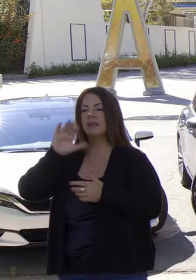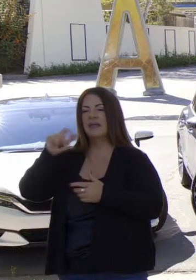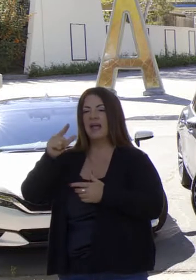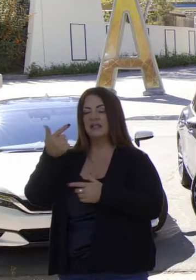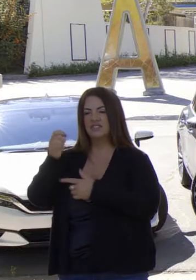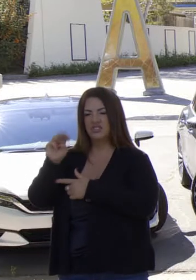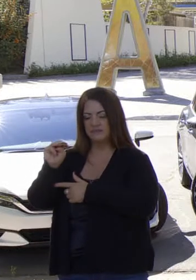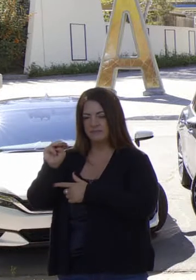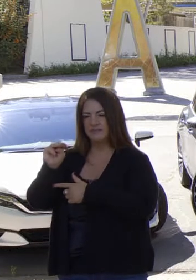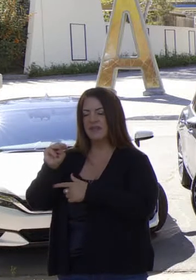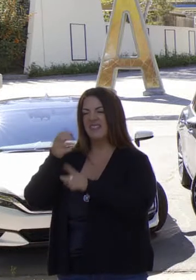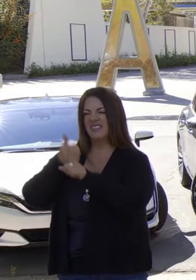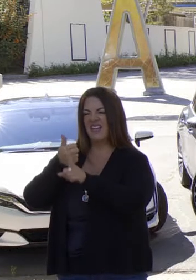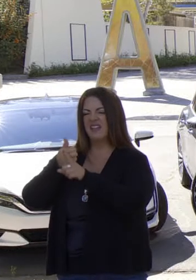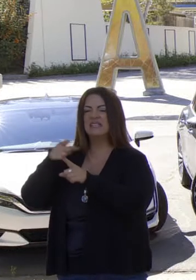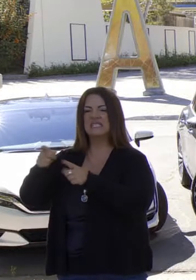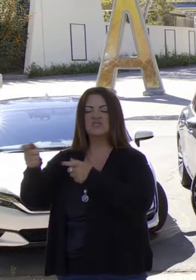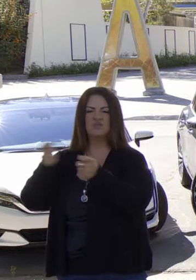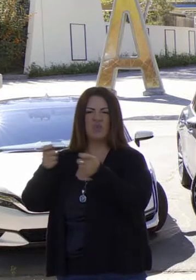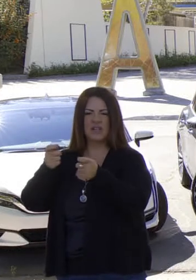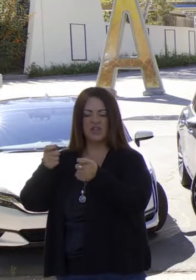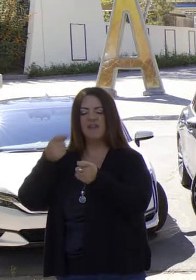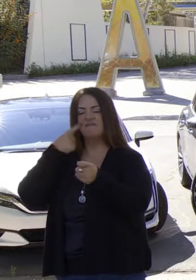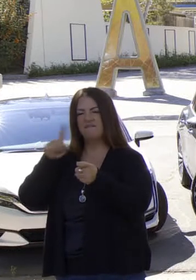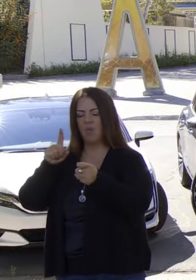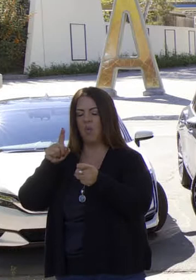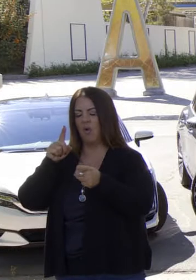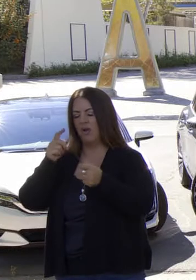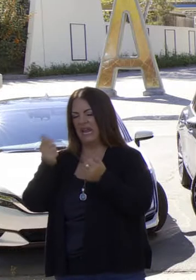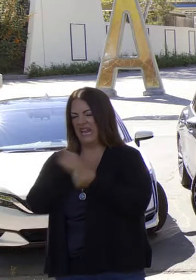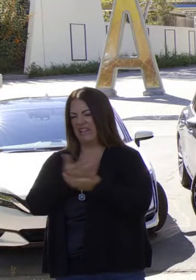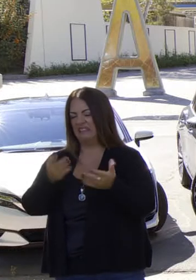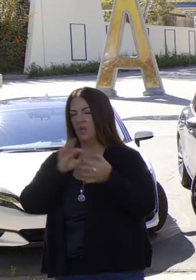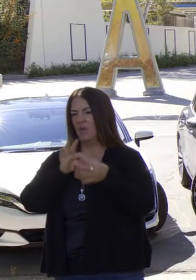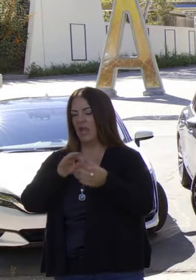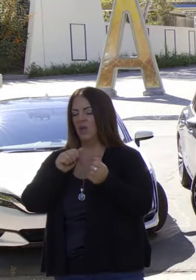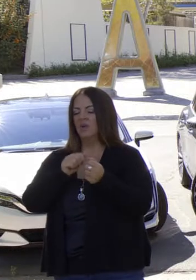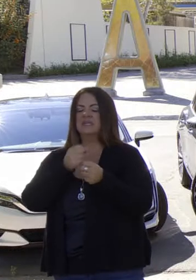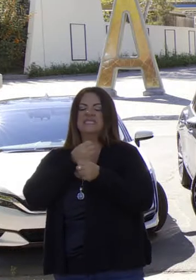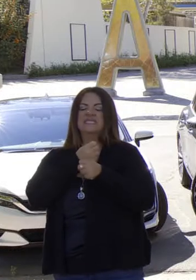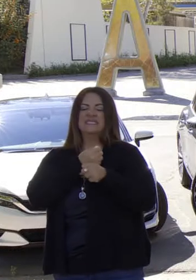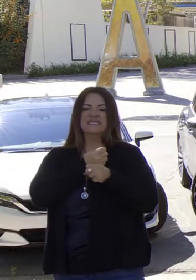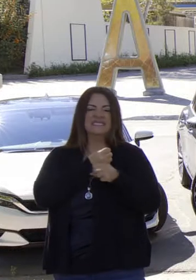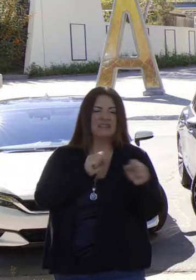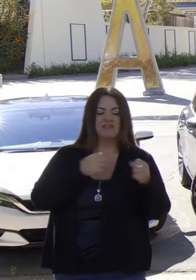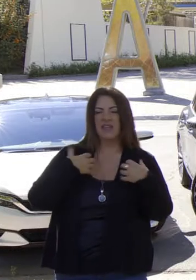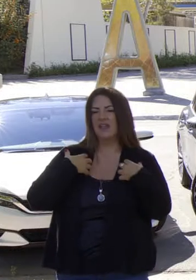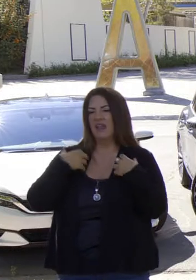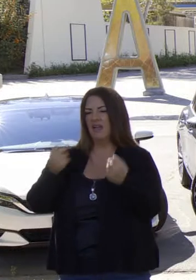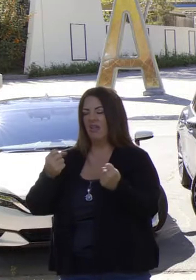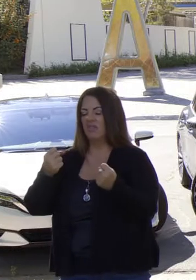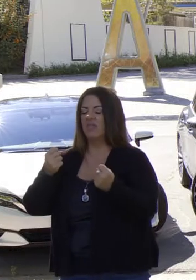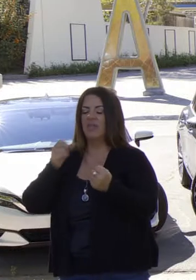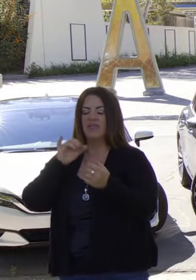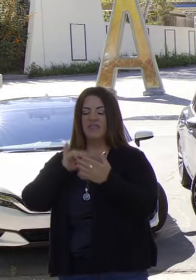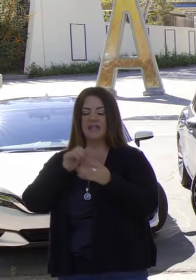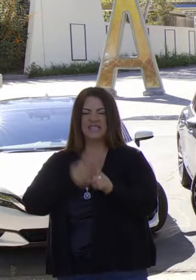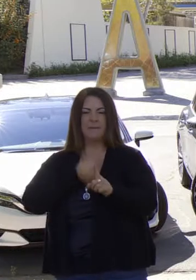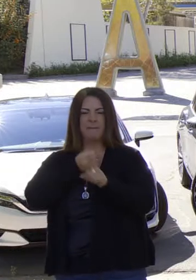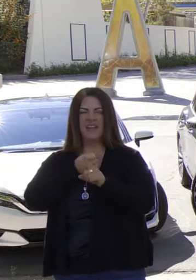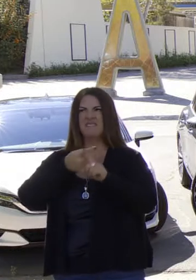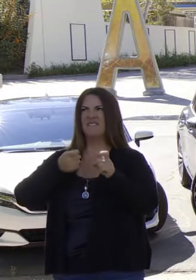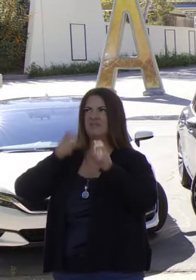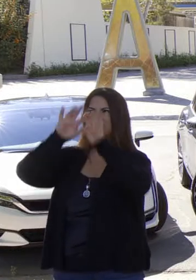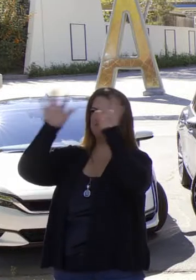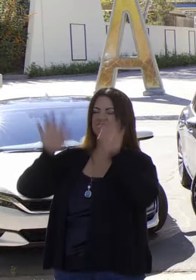través de Cal Jam, que es la agencia reglamentaria, para implementar la infraestructura en torno a normas de salubridad y